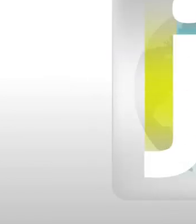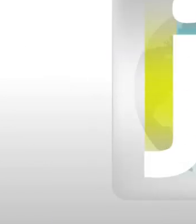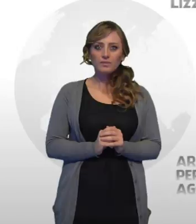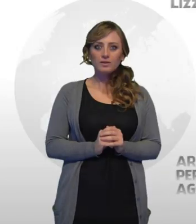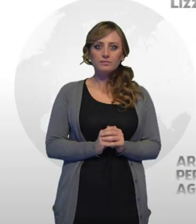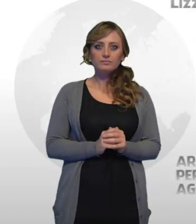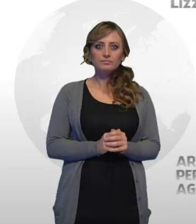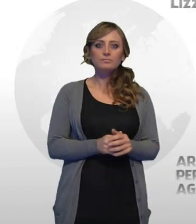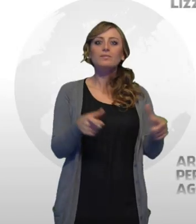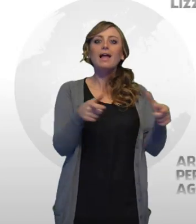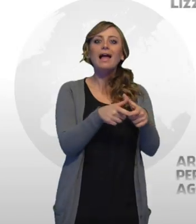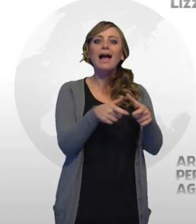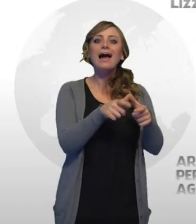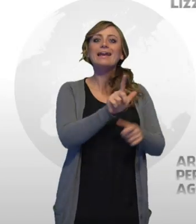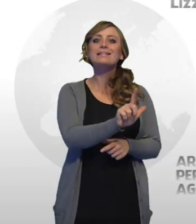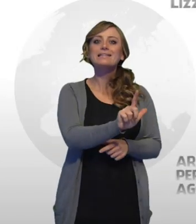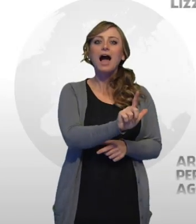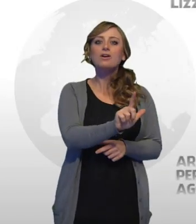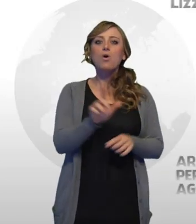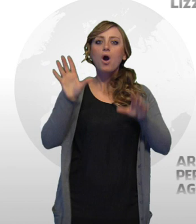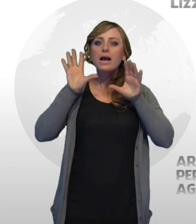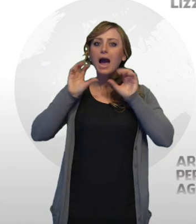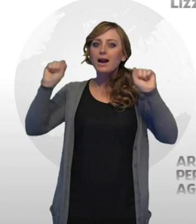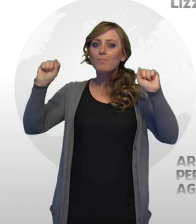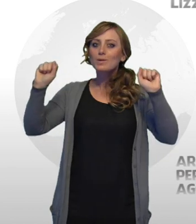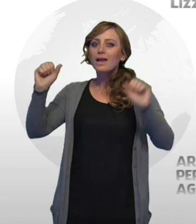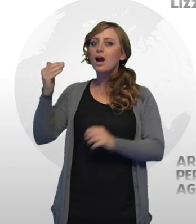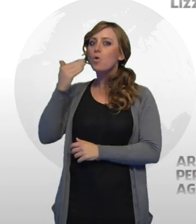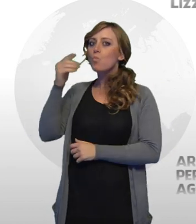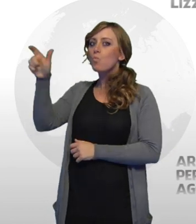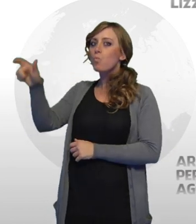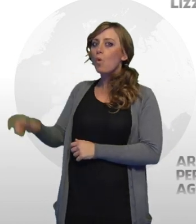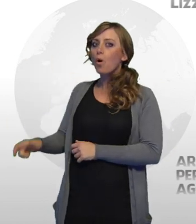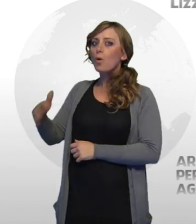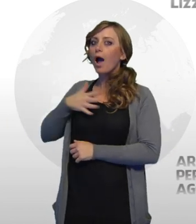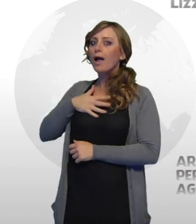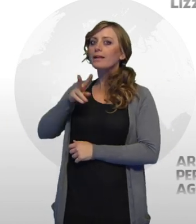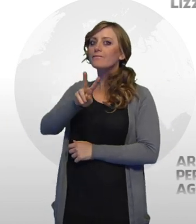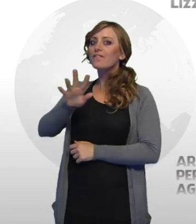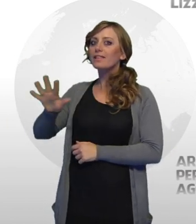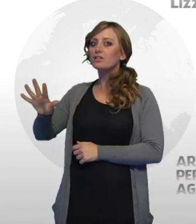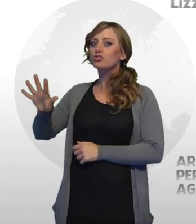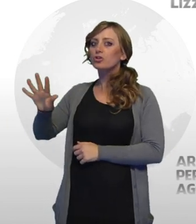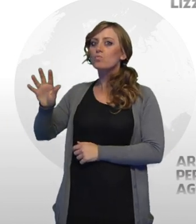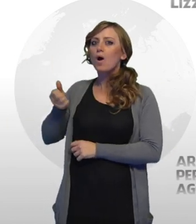I carabinieri di Lizzano hanno arrestato il pluripregiudicato Simone Pasquale Zecca,